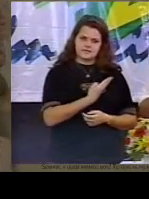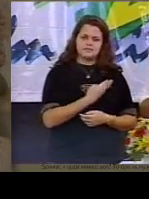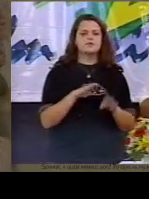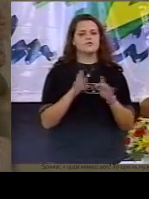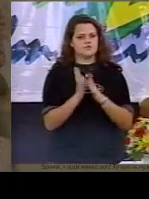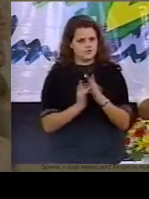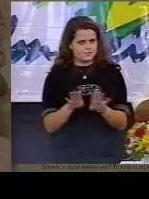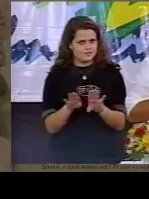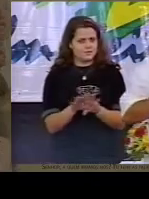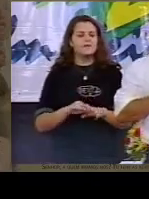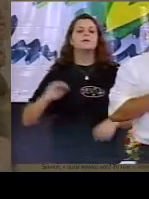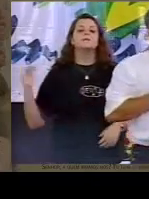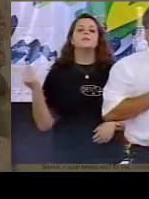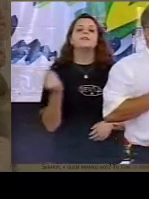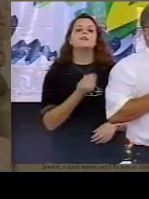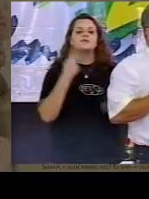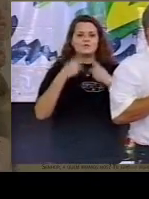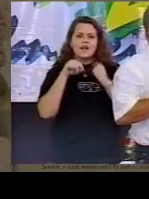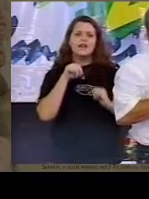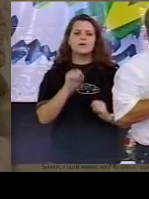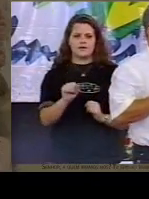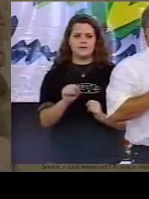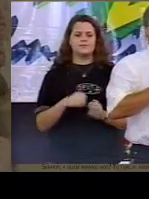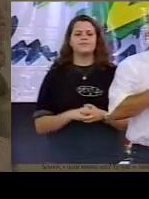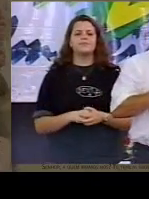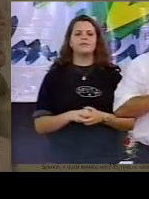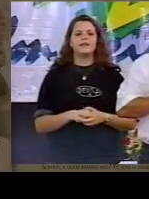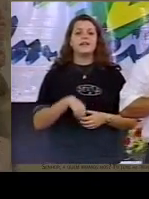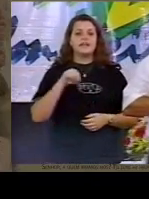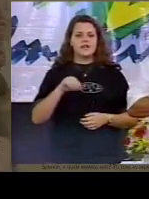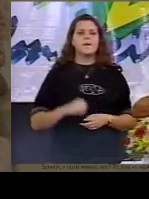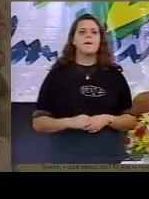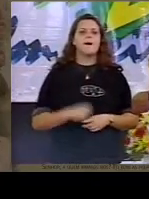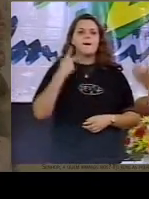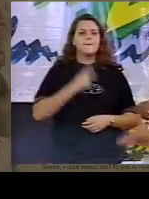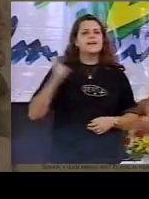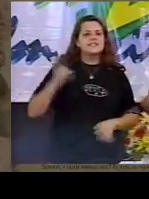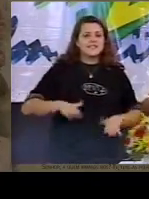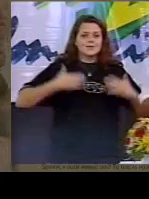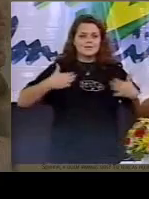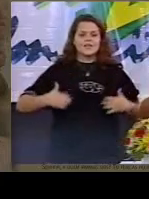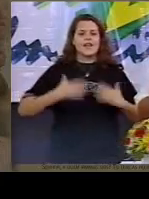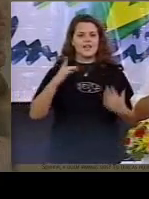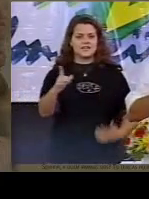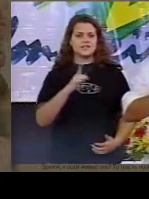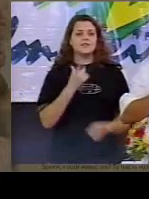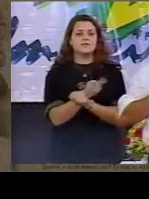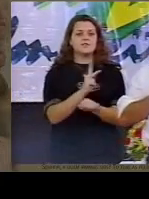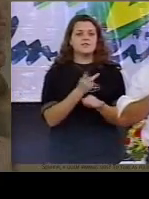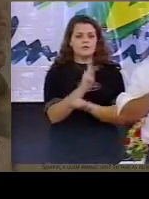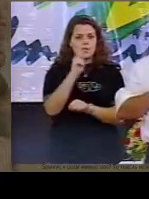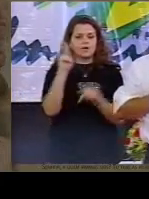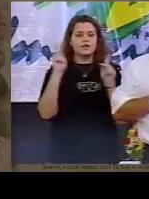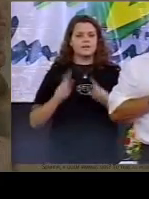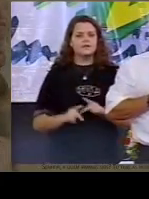o grande sermão das bem-aventuranças, da felicidade humana, da vitória, da paz do buscar em